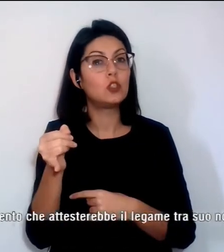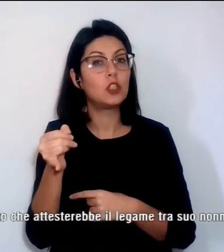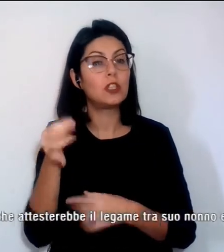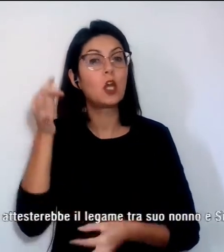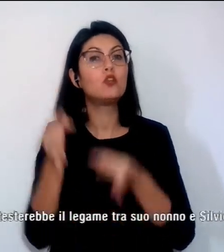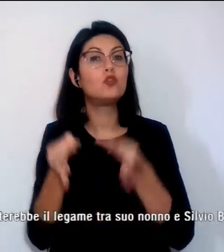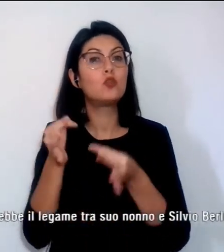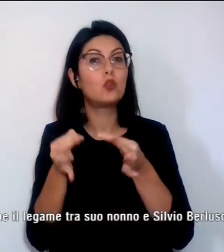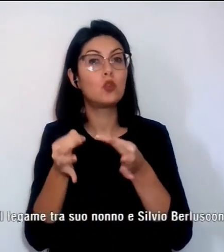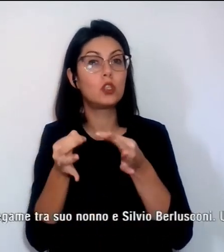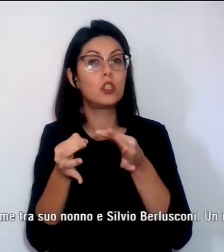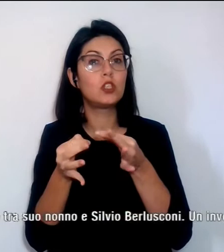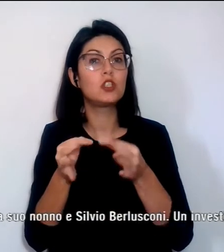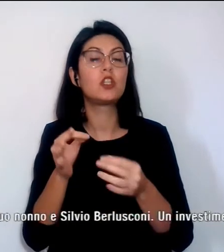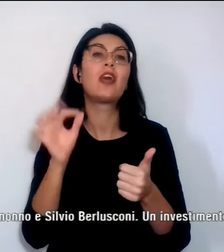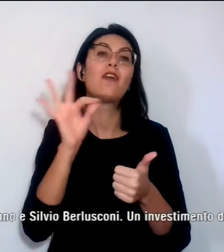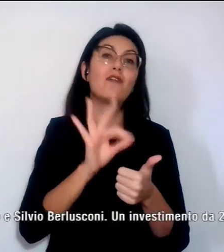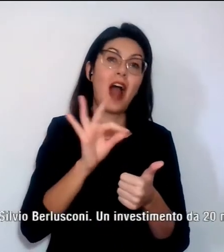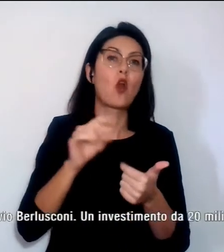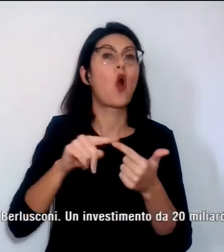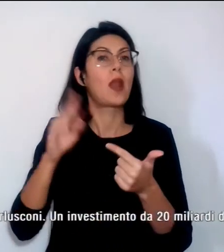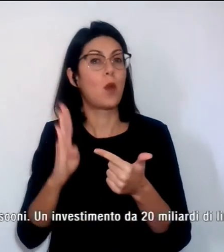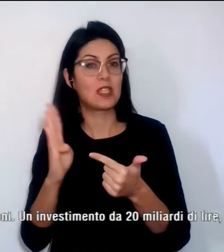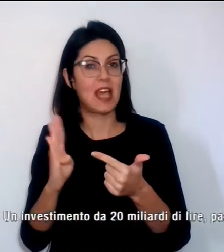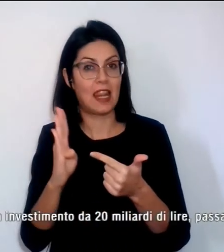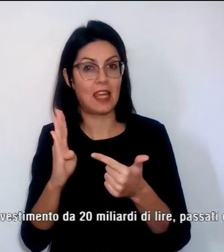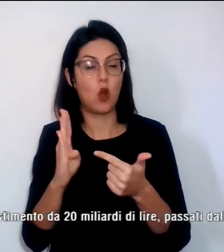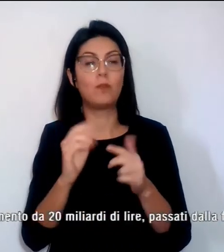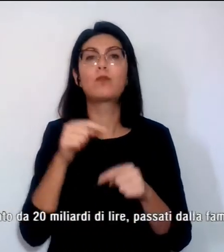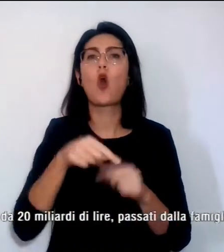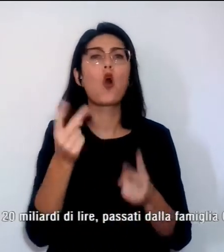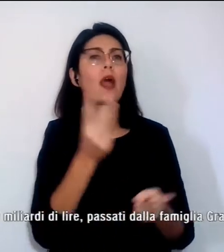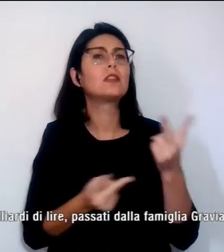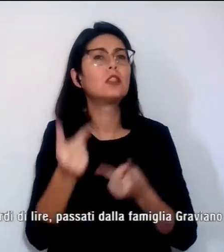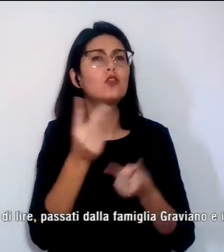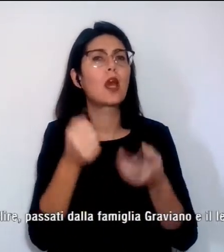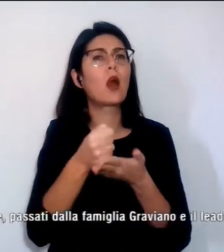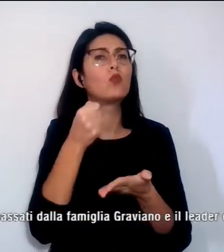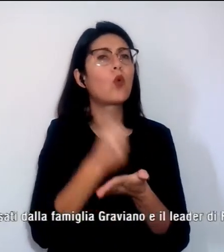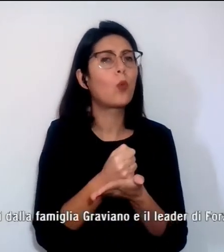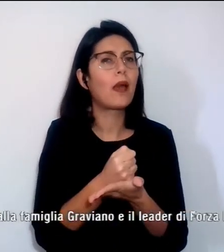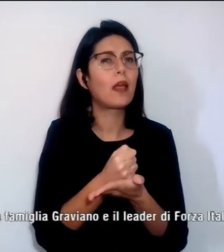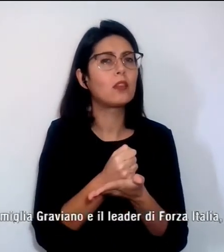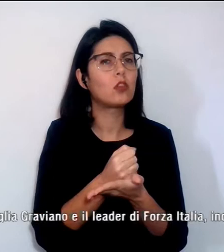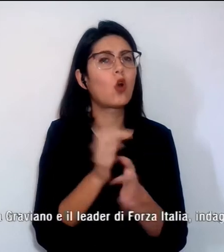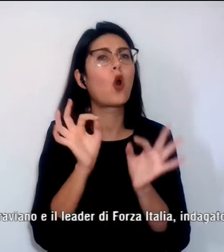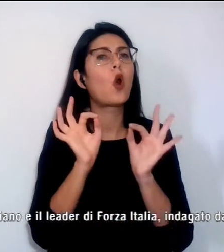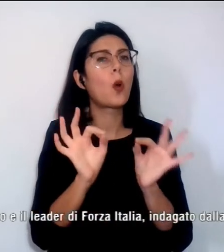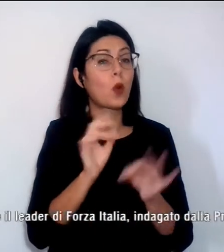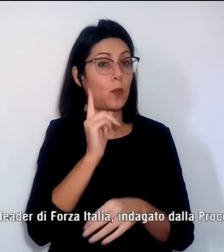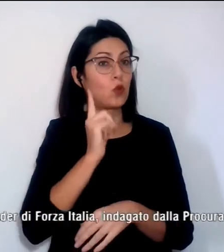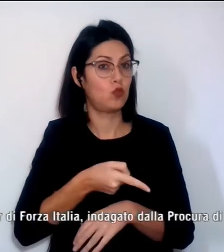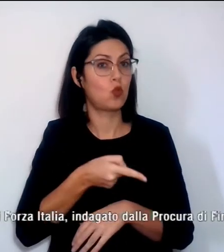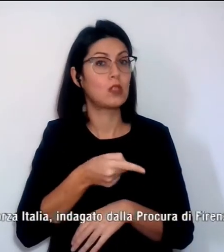Giovanni Falcone e Paolo Borsellino. Si cerca un documento che lo stesso Giuseppe